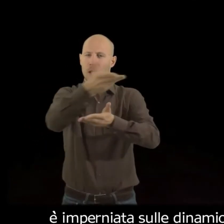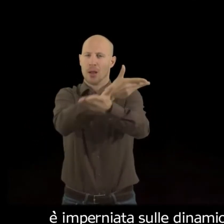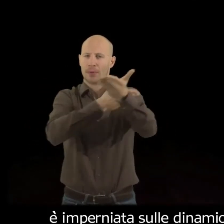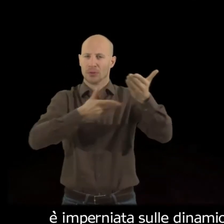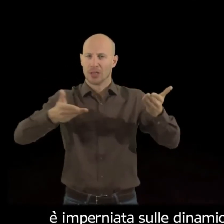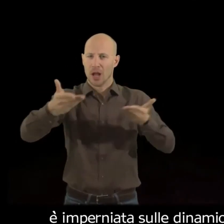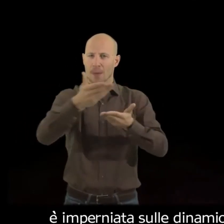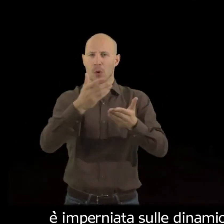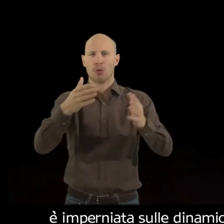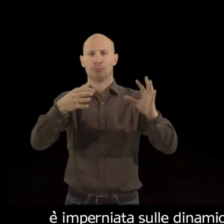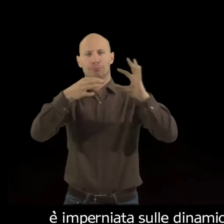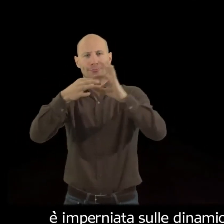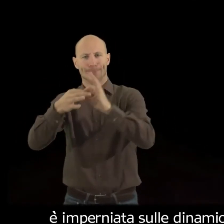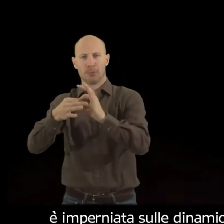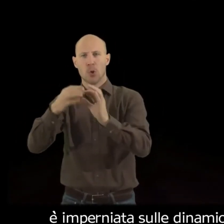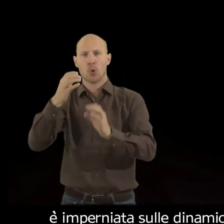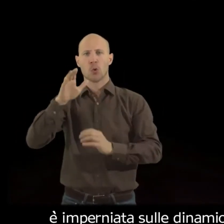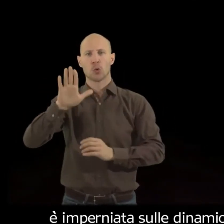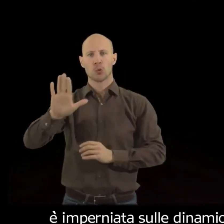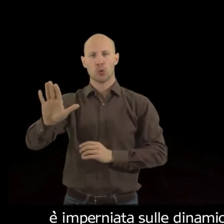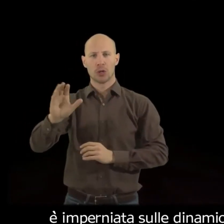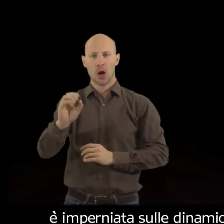sostenute da scambi di beni, di persone e di servizi.